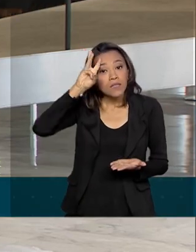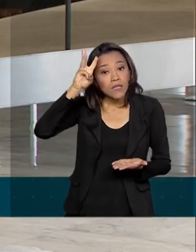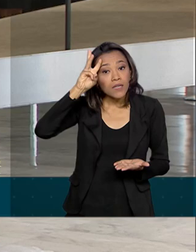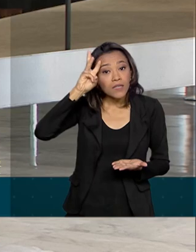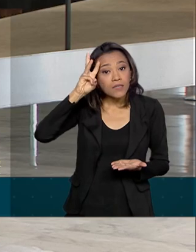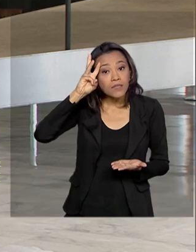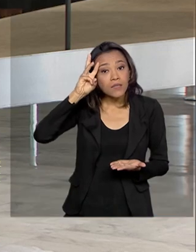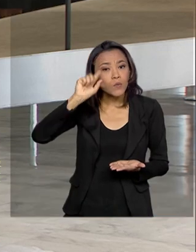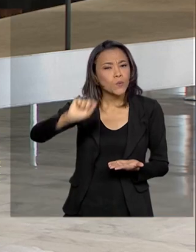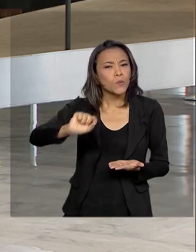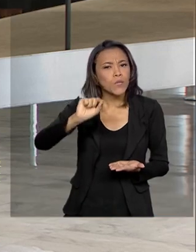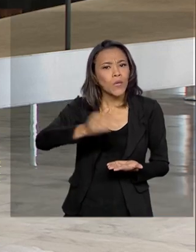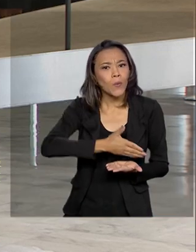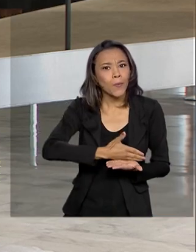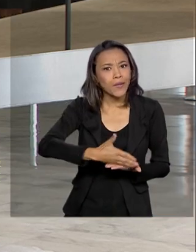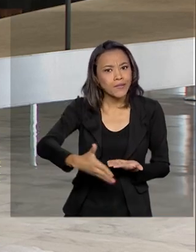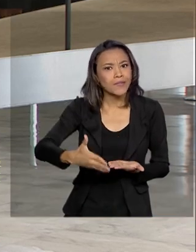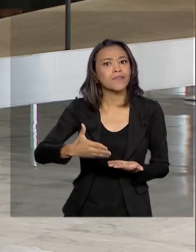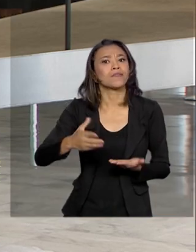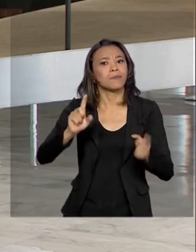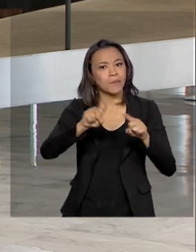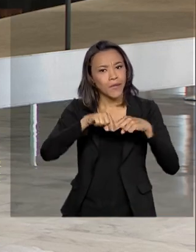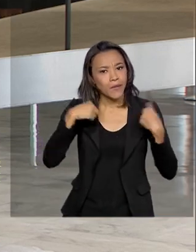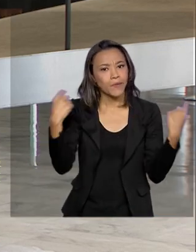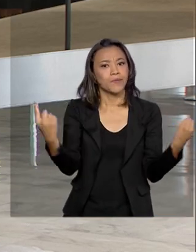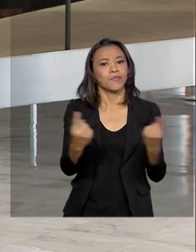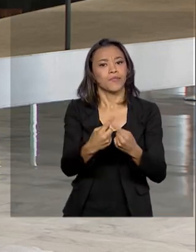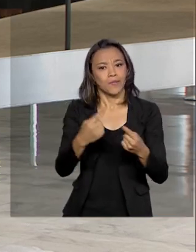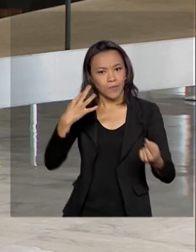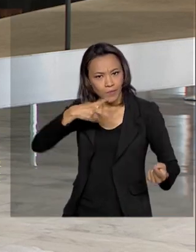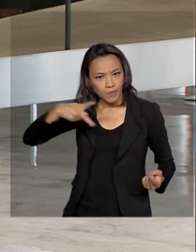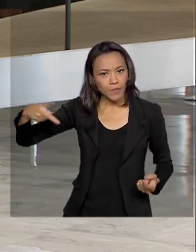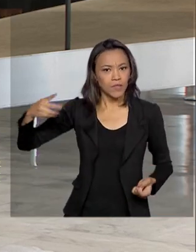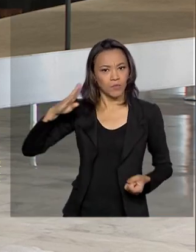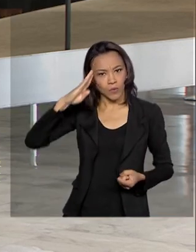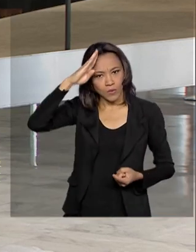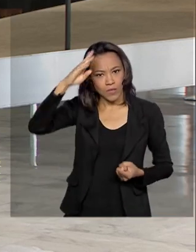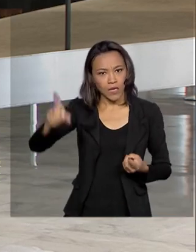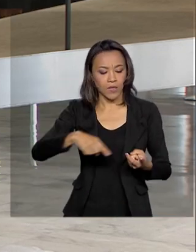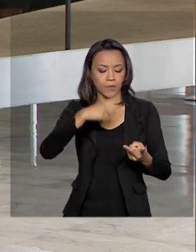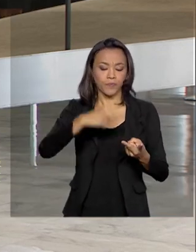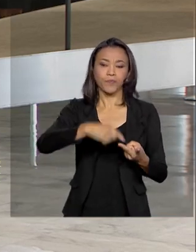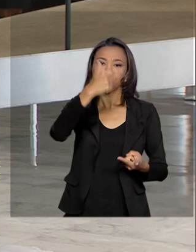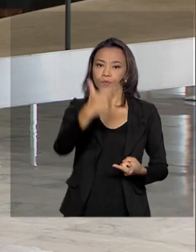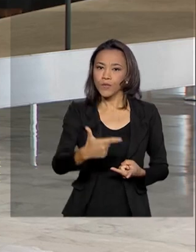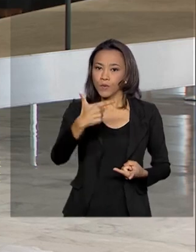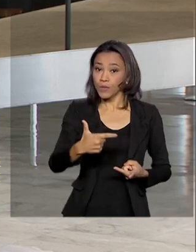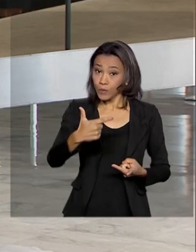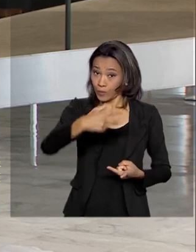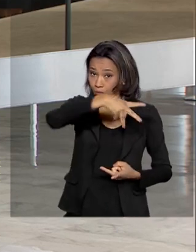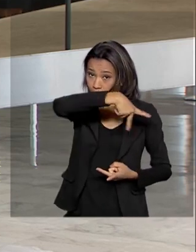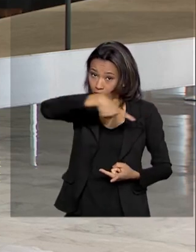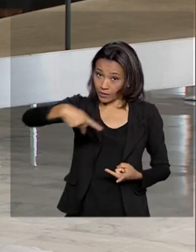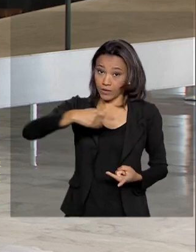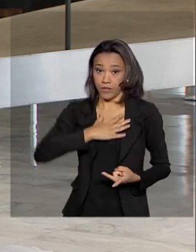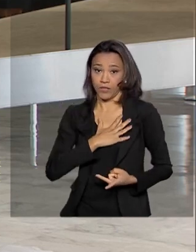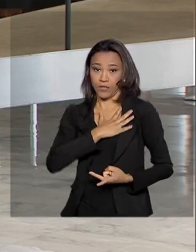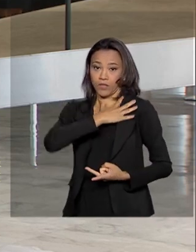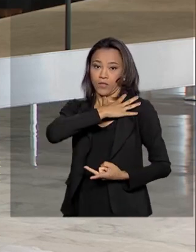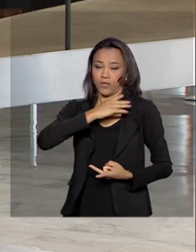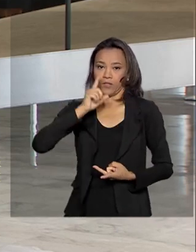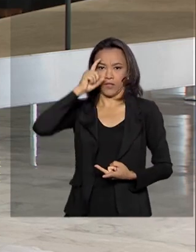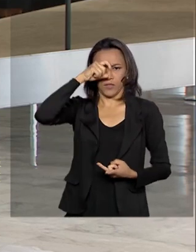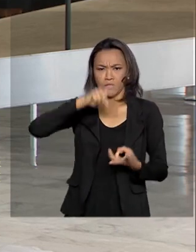com uma reunião do presidente Jair Bolsonaro, o vice-presidente Hamilton Mourão, vários ministros